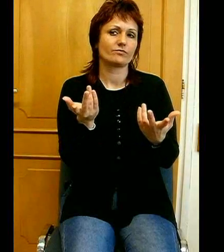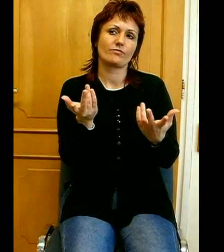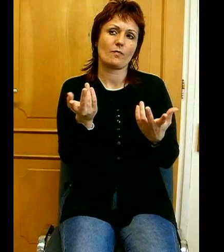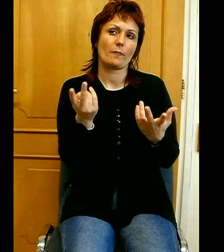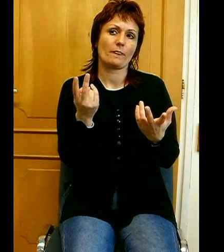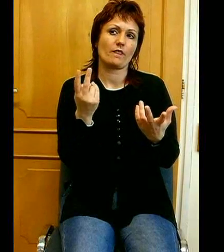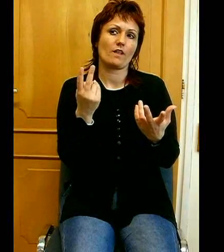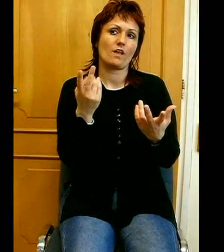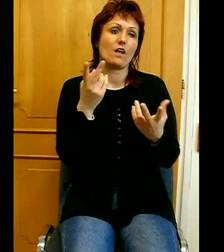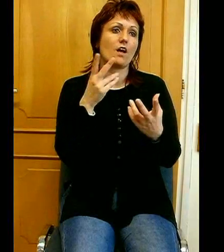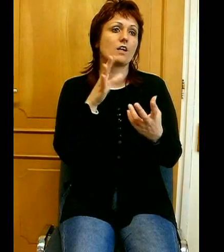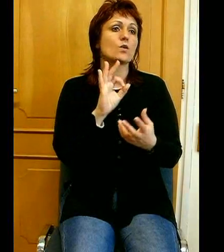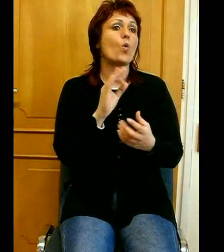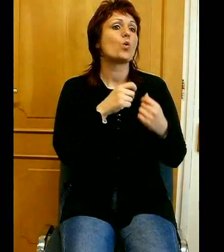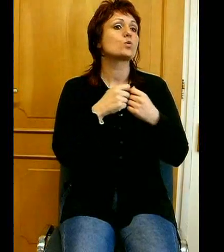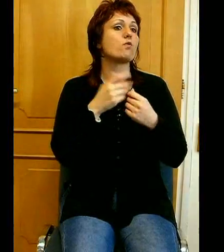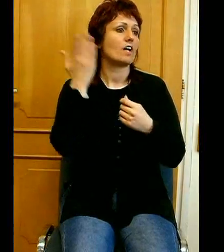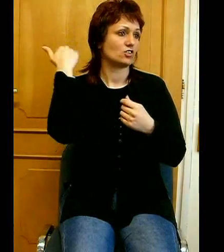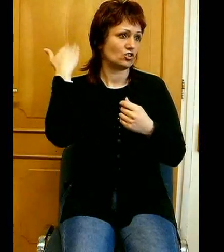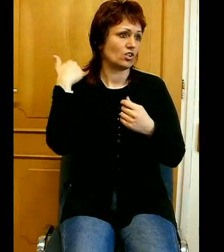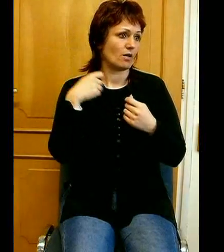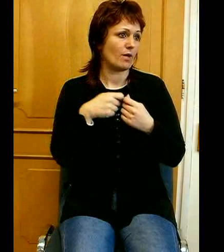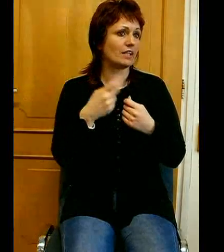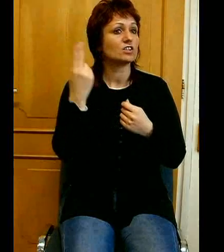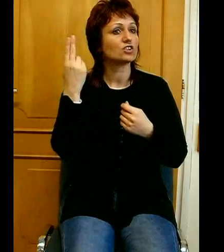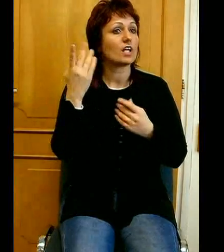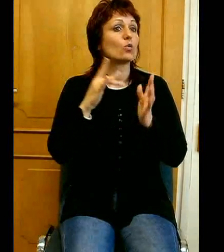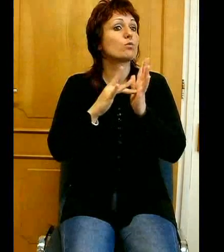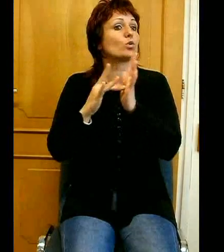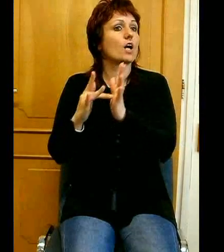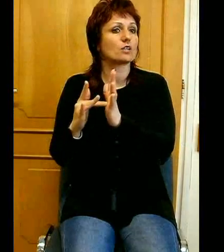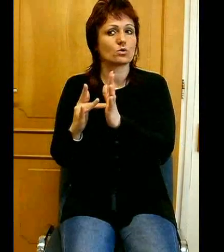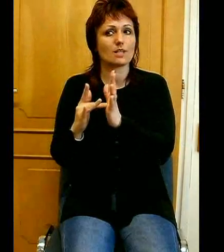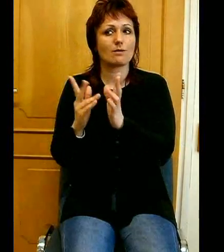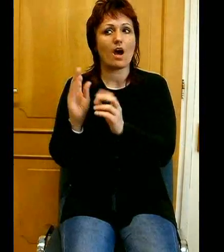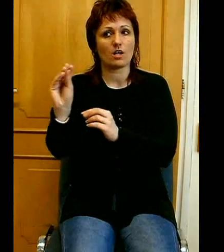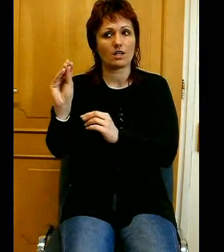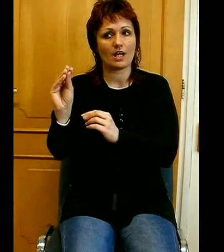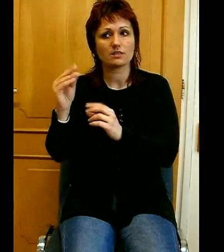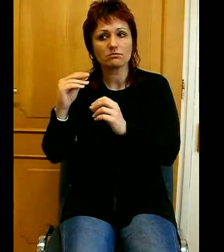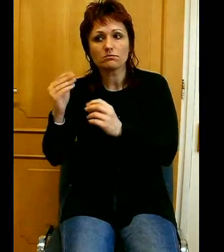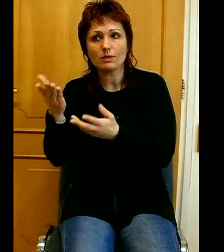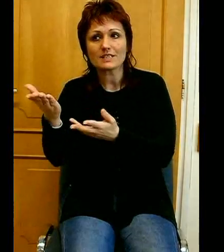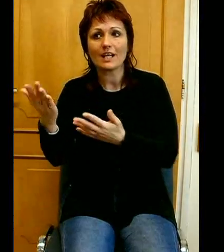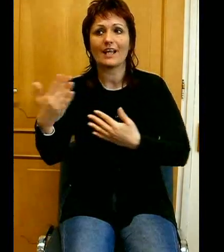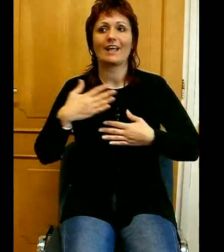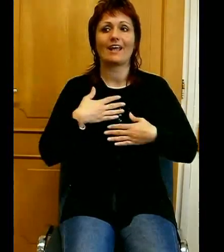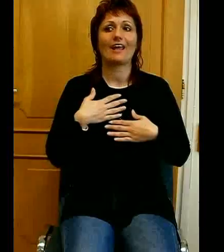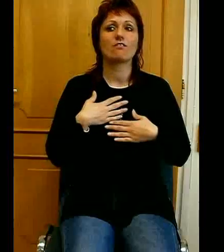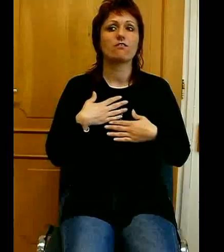ószövetségben Isten milyen gyakran úgy mutatkozik be azoknak, akikhez beszélt, hogy én vagyok Ábahámnak,